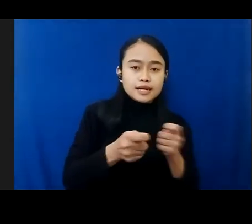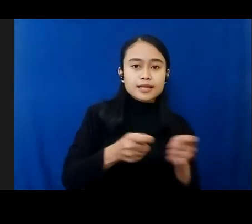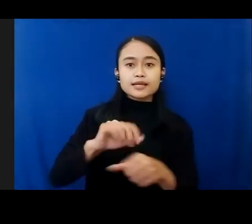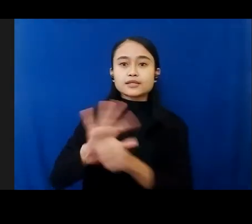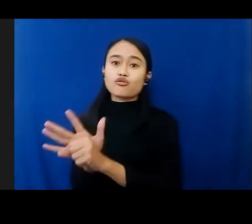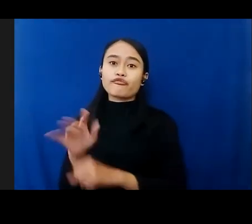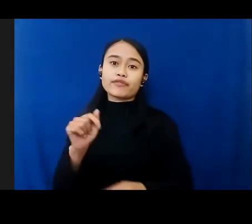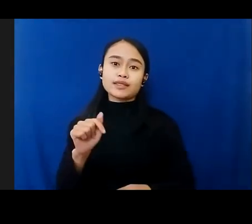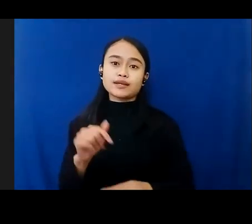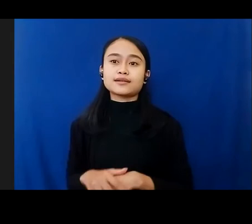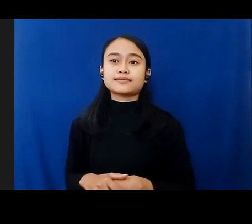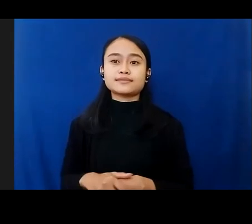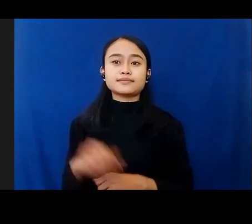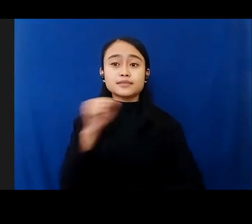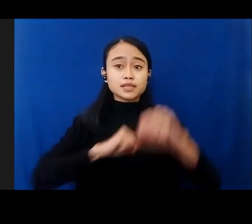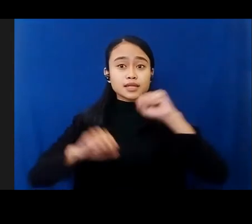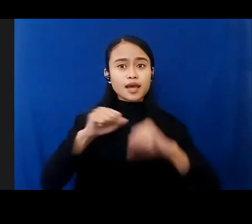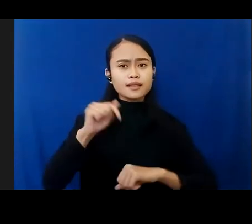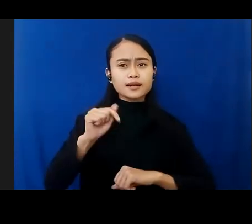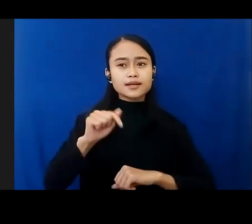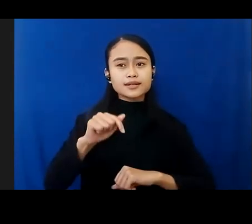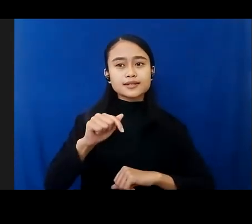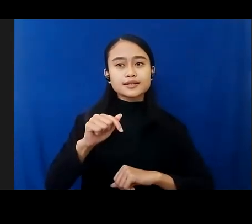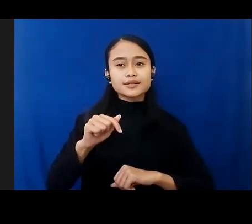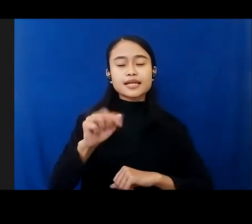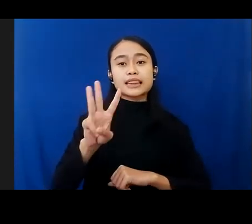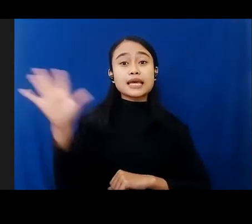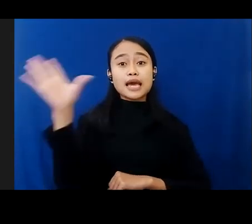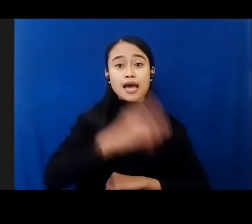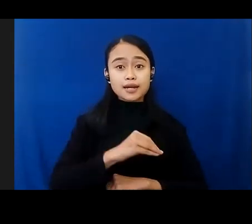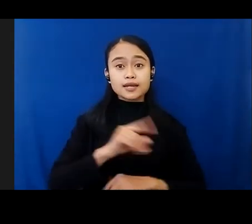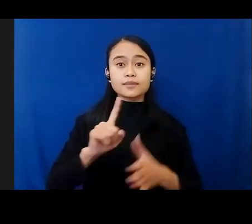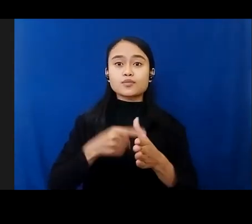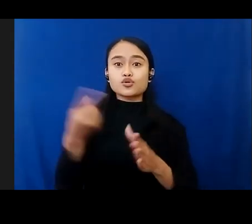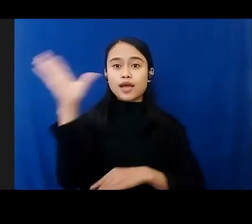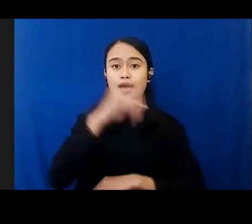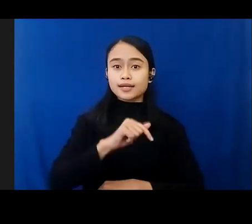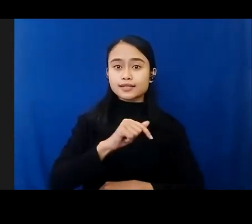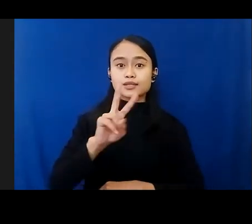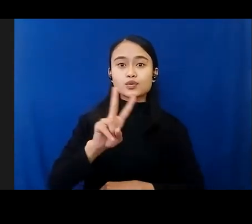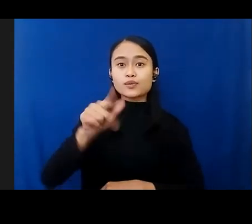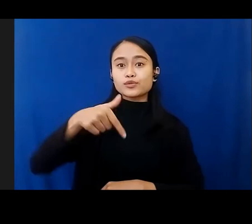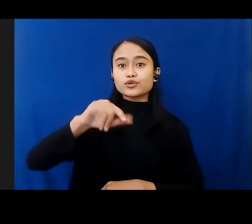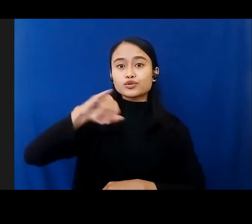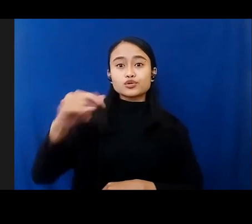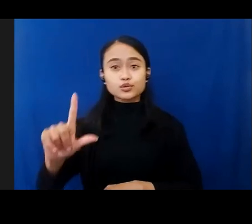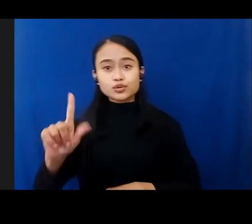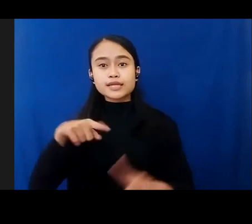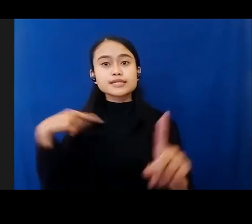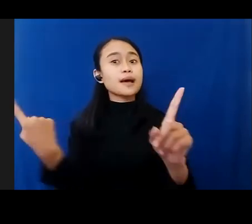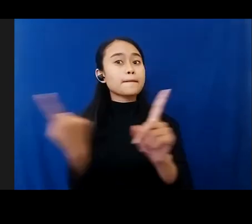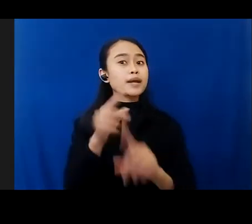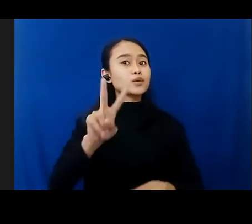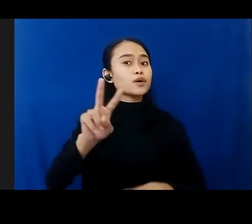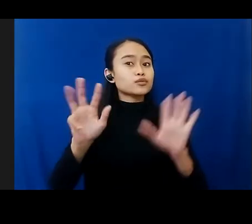Kegiatan ini dilaksanakan selama tiga hari, mulai dari hari ini tanggal 27 Juli sampai dengan tanggal 29